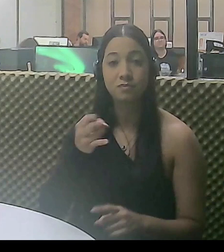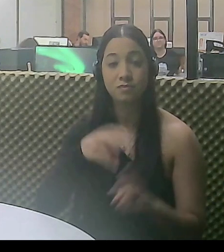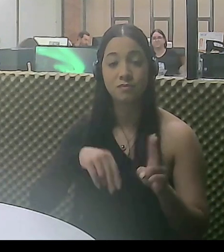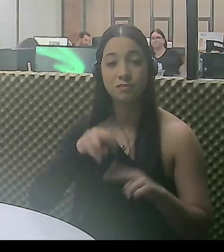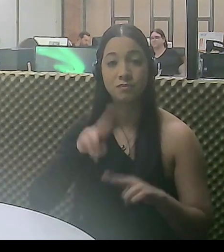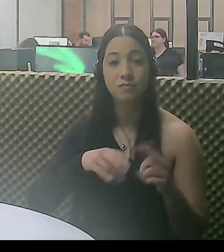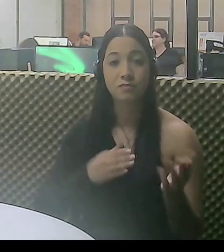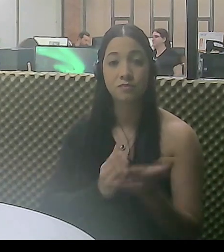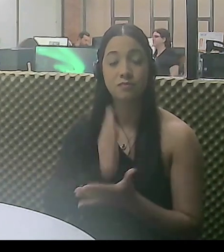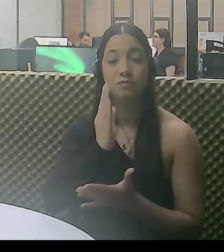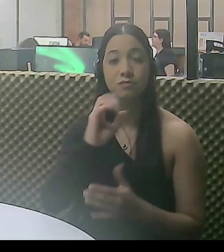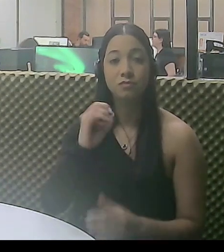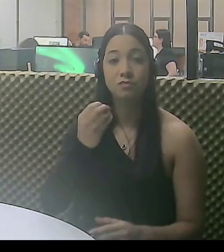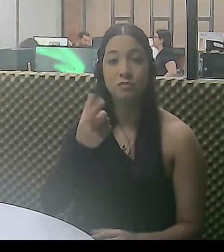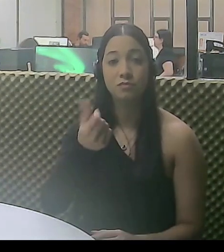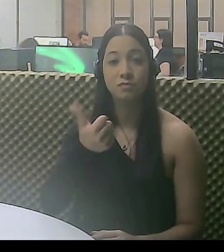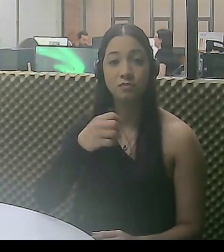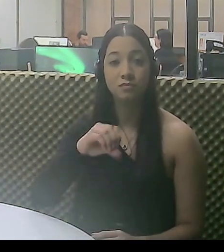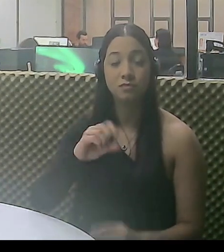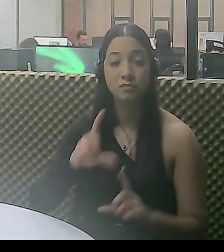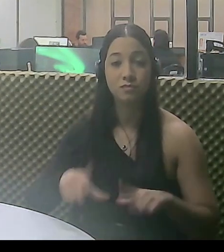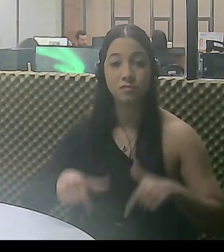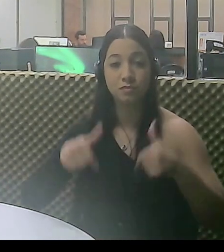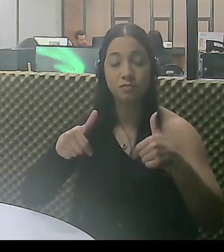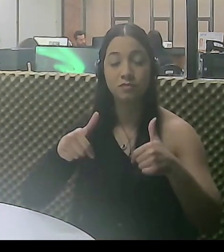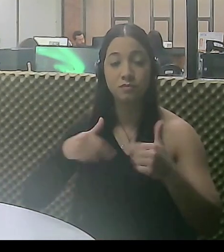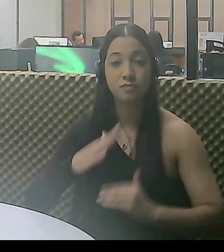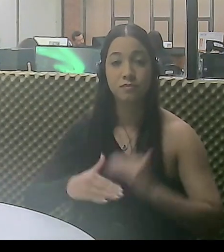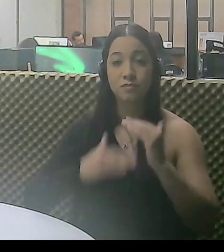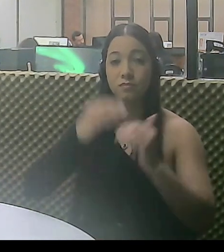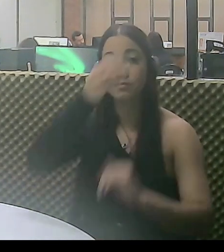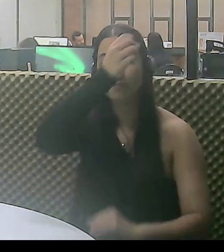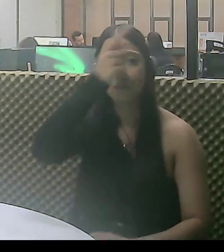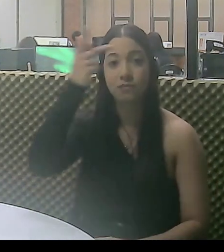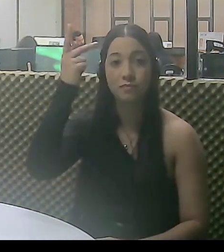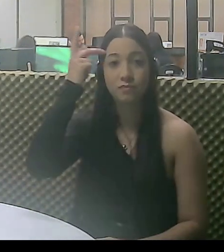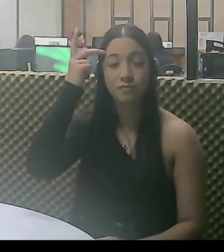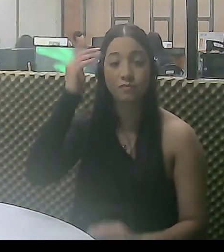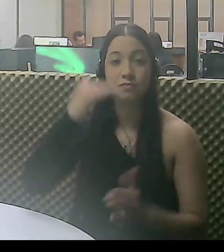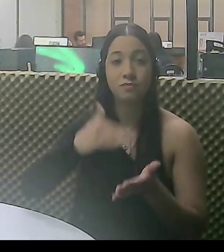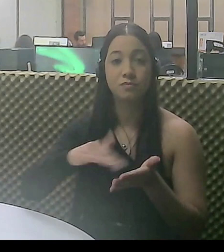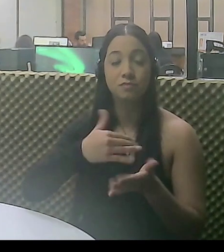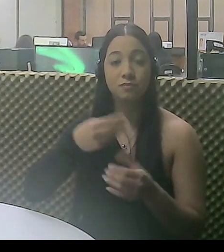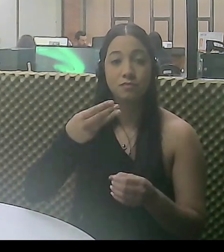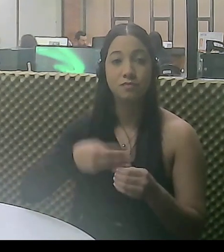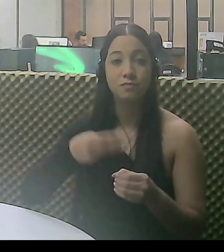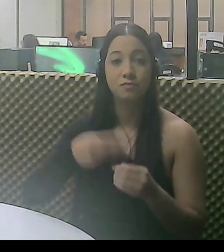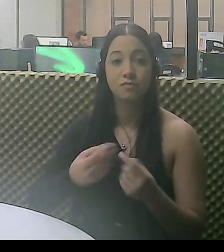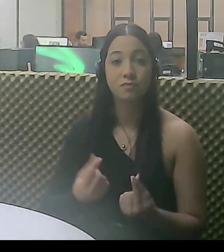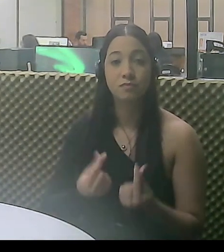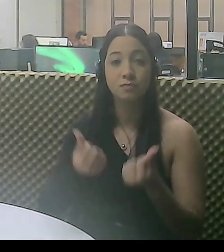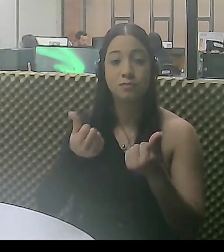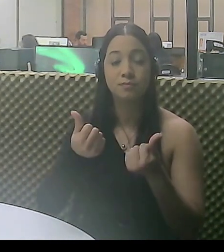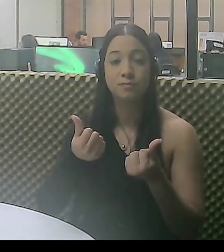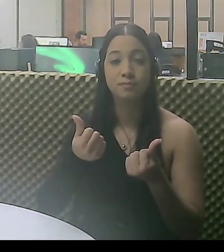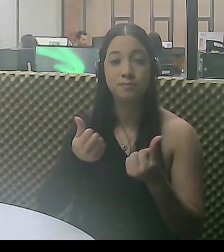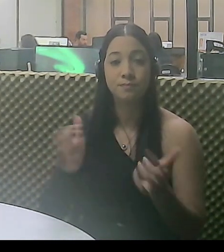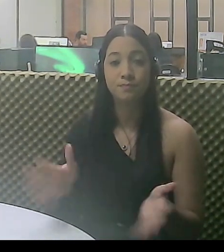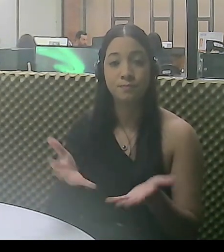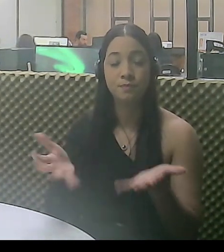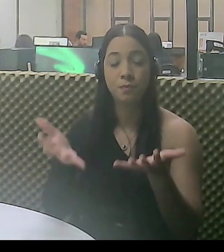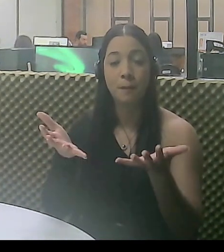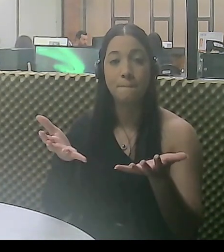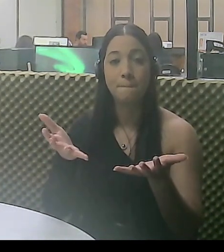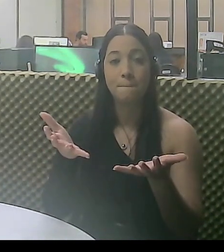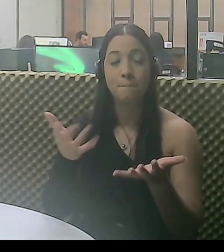Lançado em outubro de 2019, a ação é desenvolvida pela Prefeitura, por meio da Secretaria Municipal de Finanças, para estimular